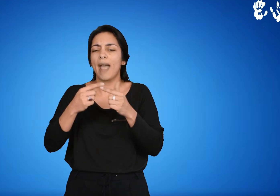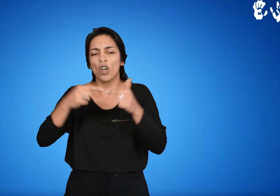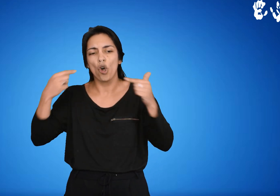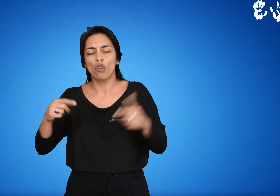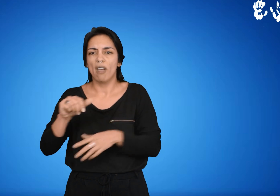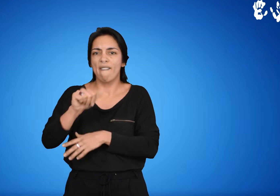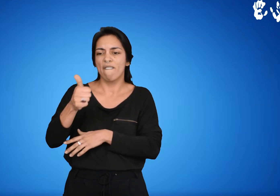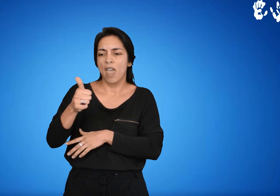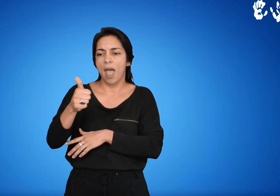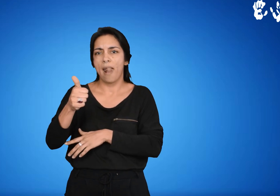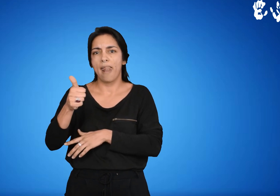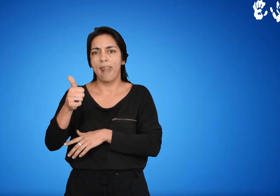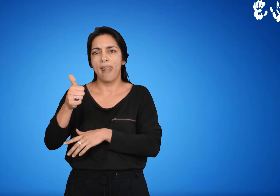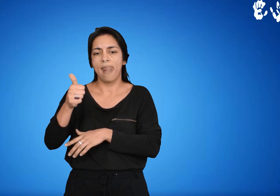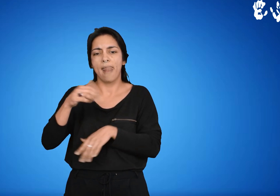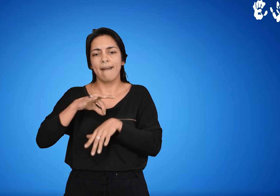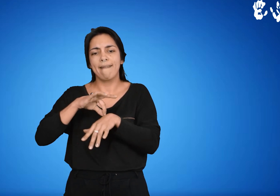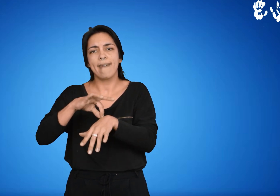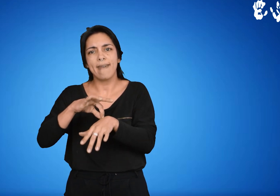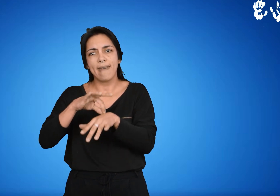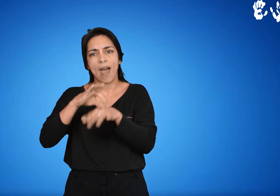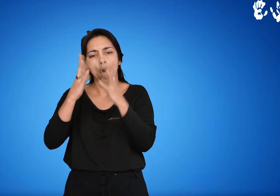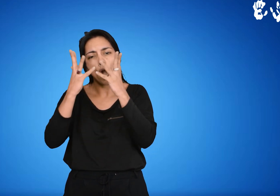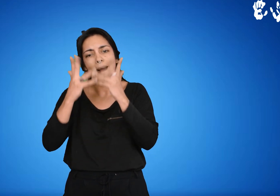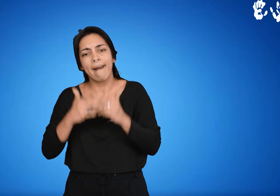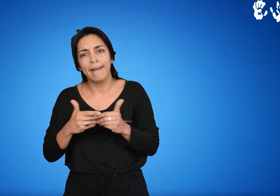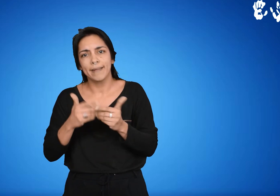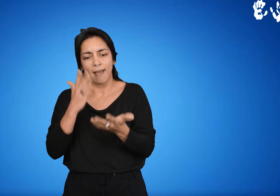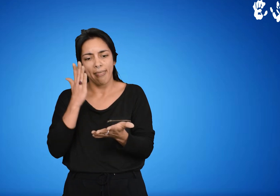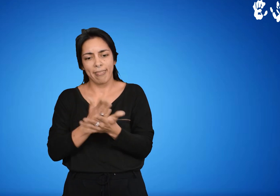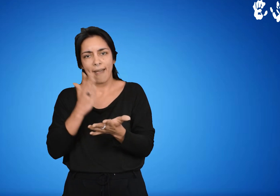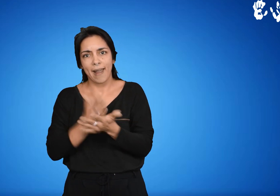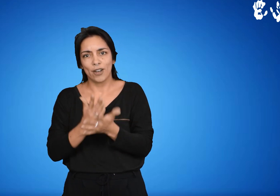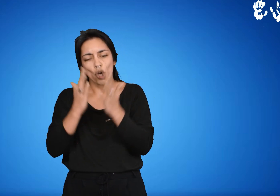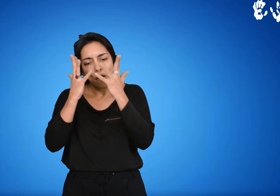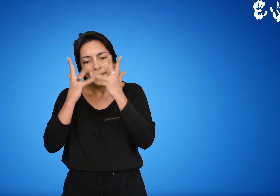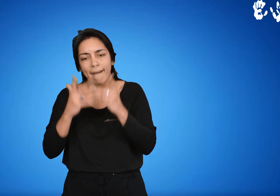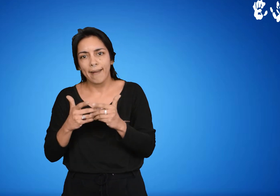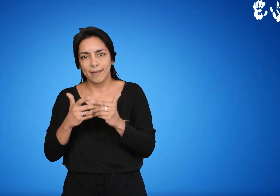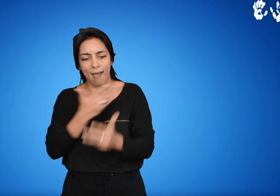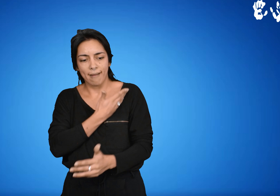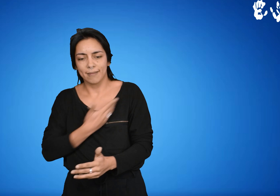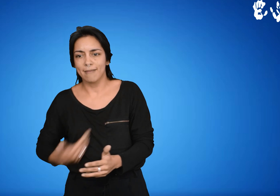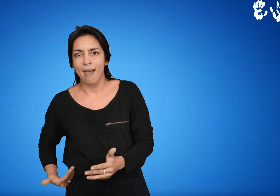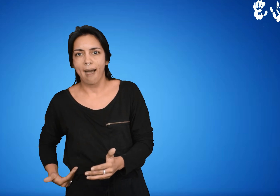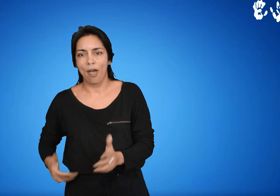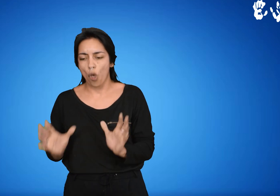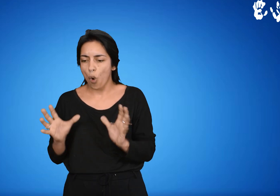El porqué de esa idea de, bien común, que rige los sistemas del derecho y organización política de un